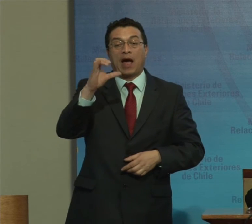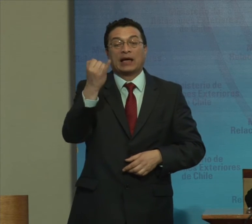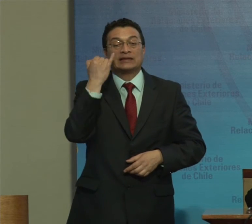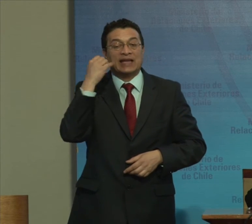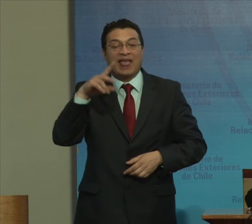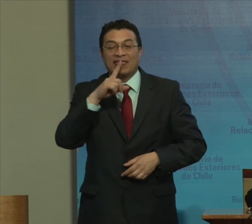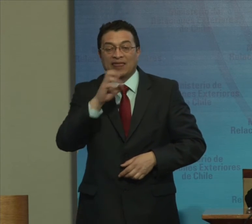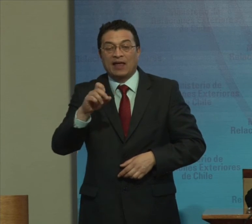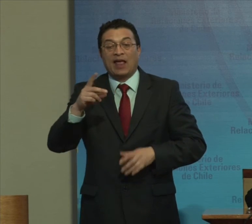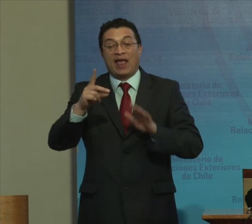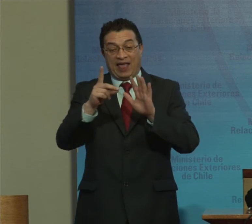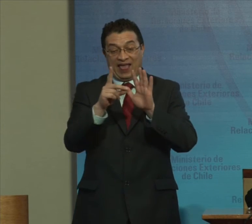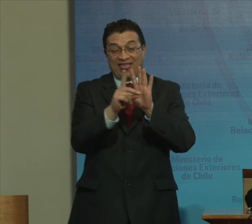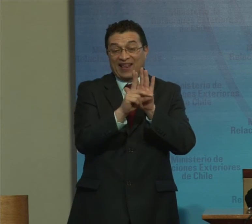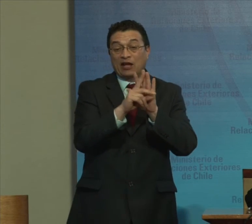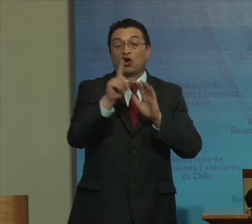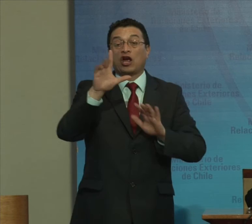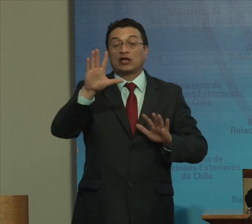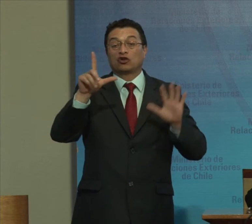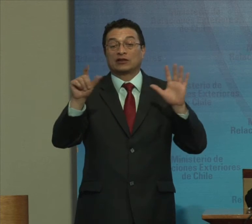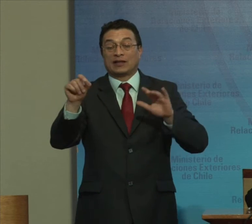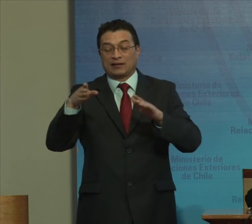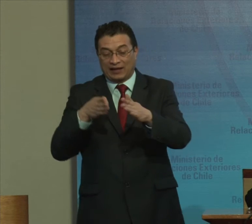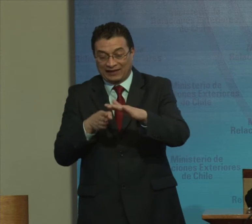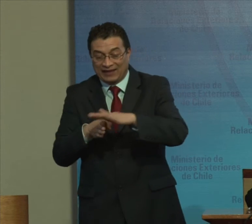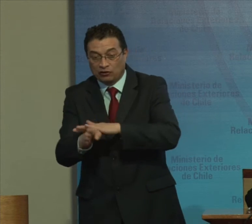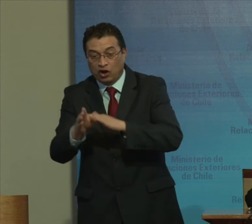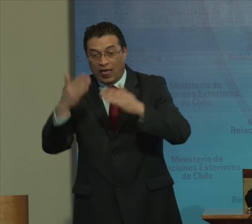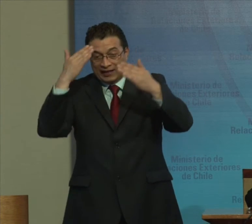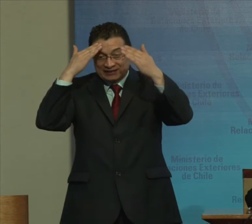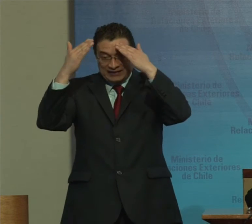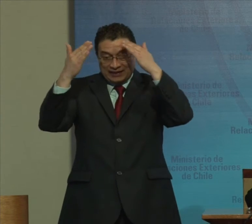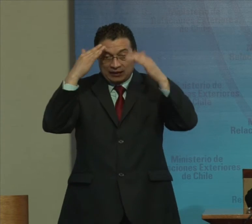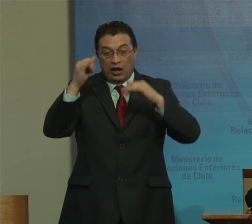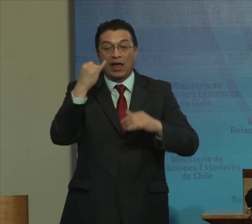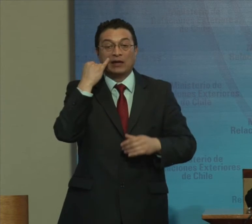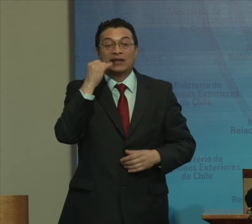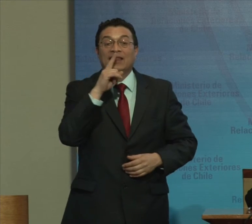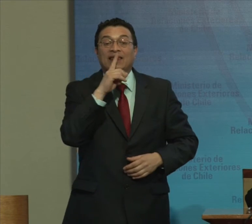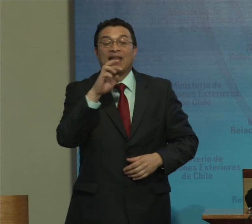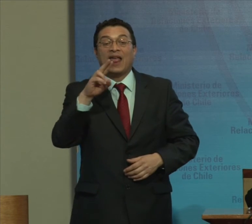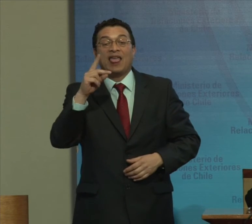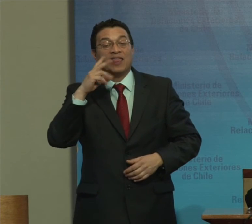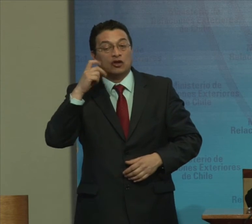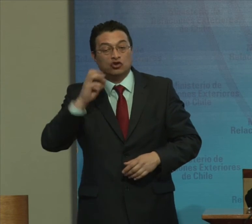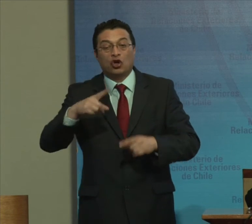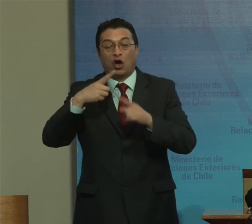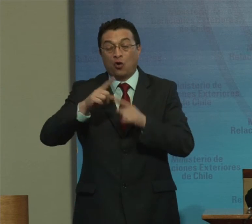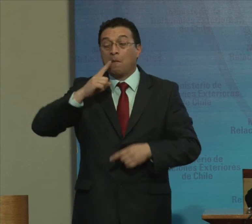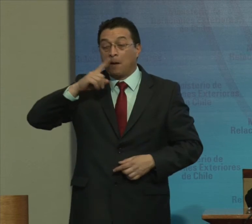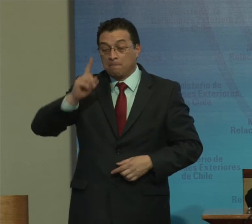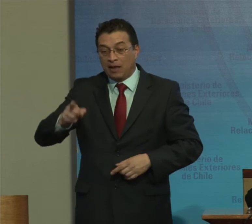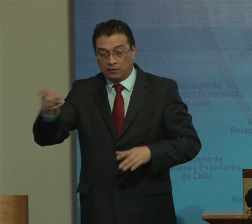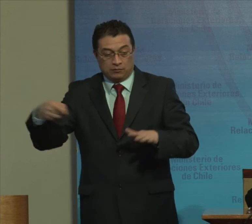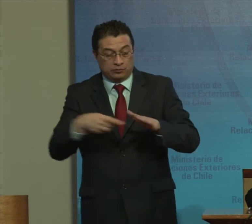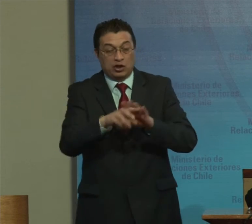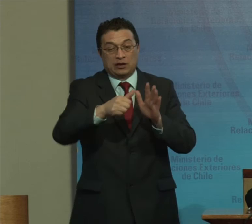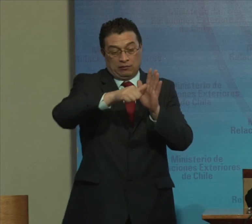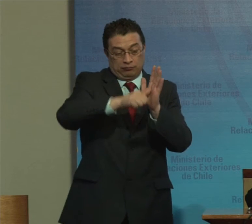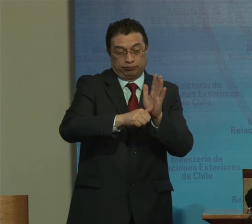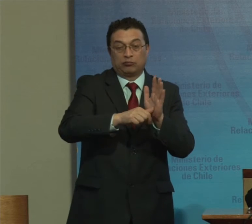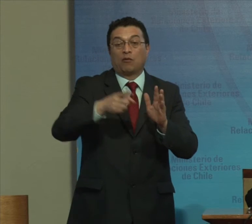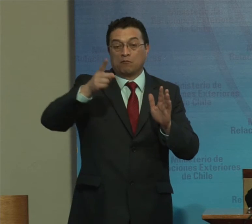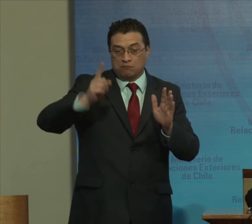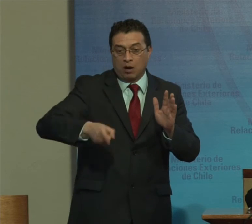decreto 570 Sobre internación Psiquiátrica Interdicciones Y curatelas Internaciones Forzadas Y esterilizaciones